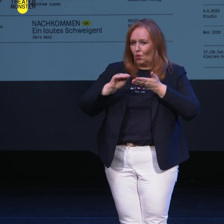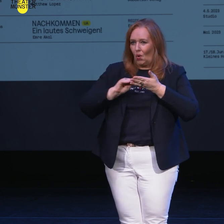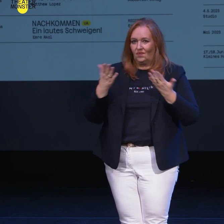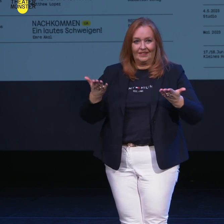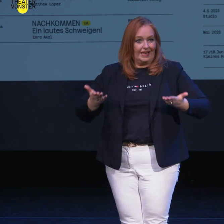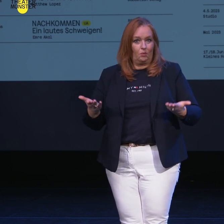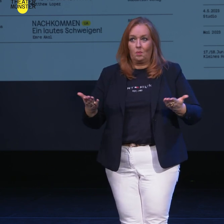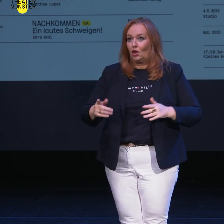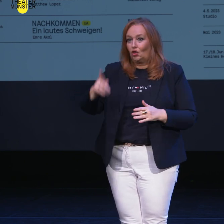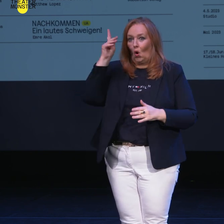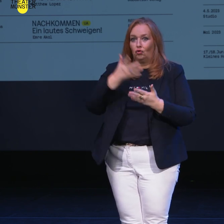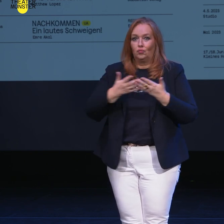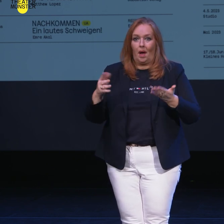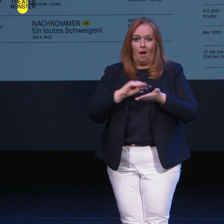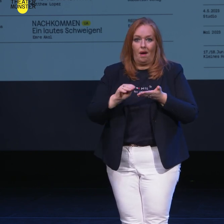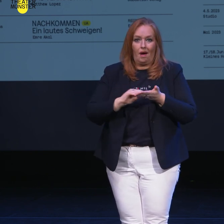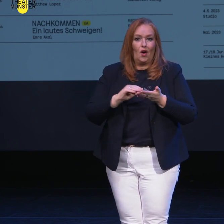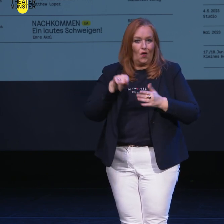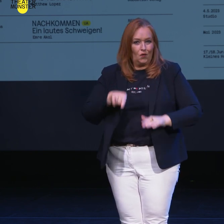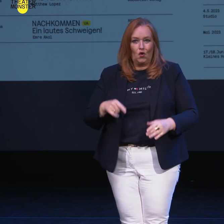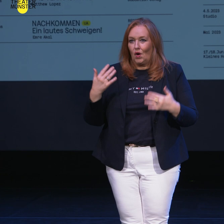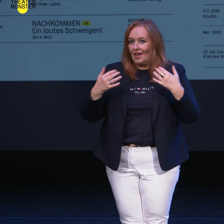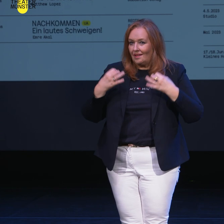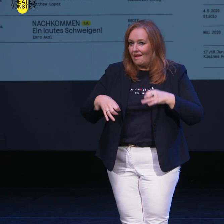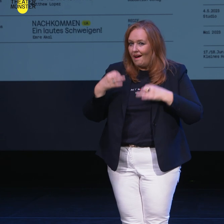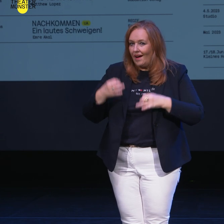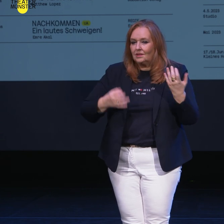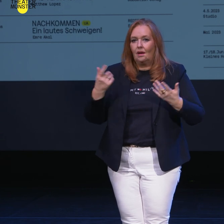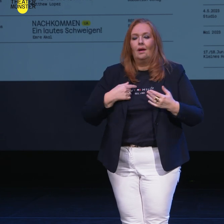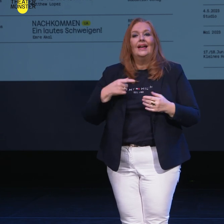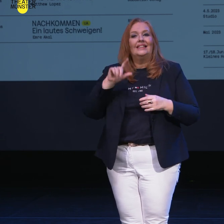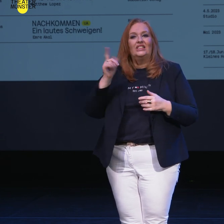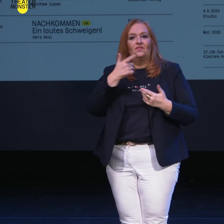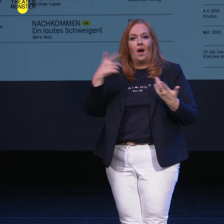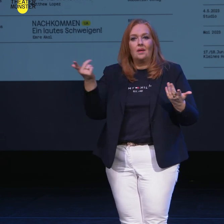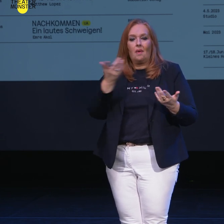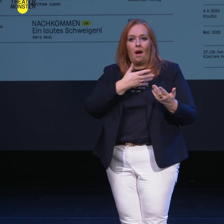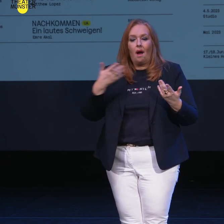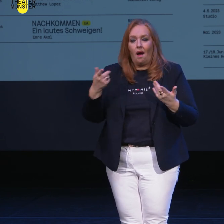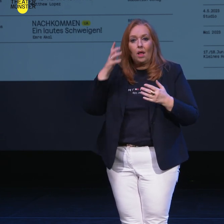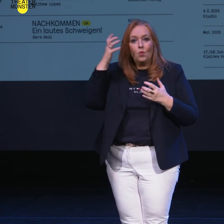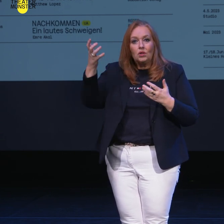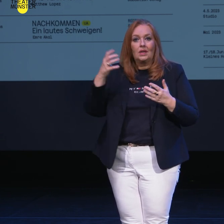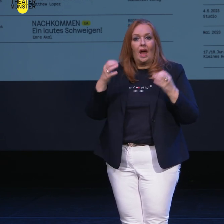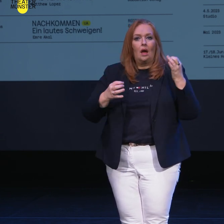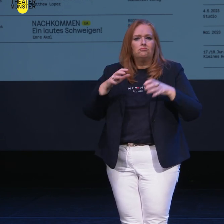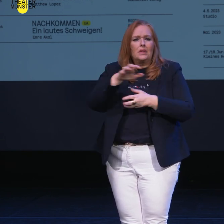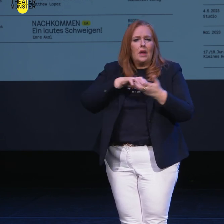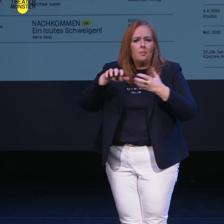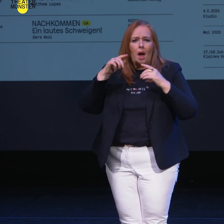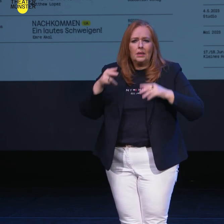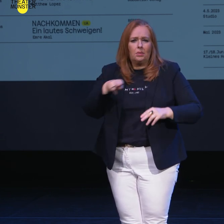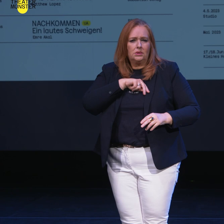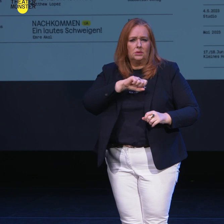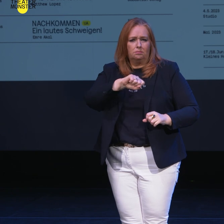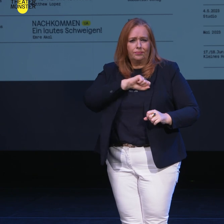zurzeit in der deutschen Sprache haben fürs Theater. Er hat zweimal den Mühlheimer Dramatikerpreis hintereinander gewonnen. Und er schreibt uns mit